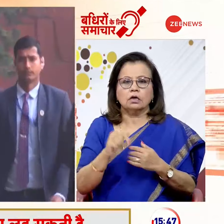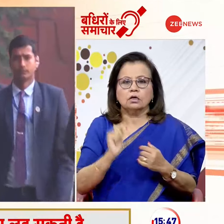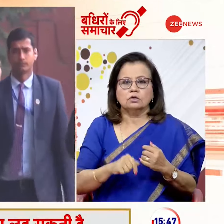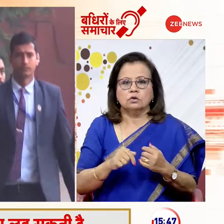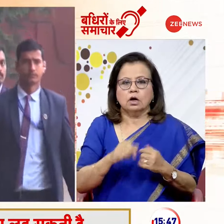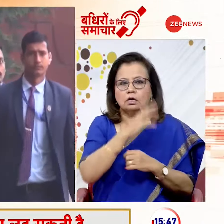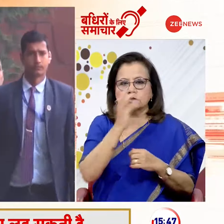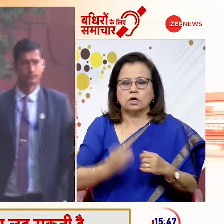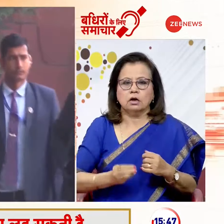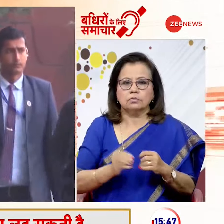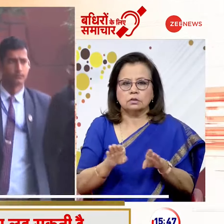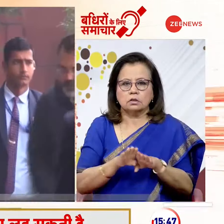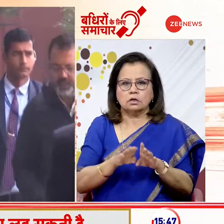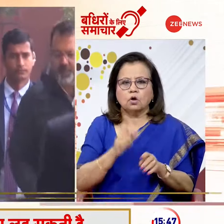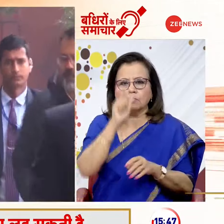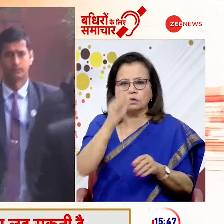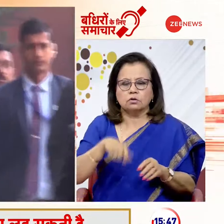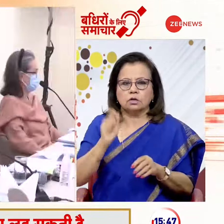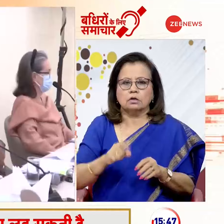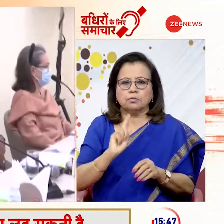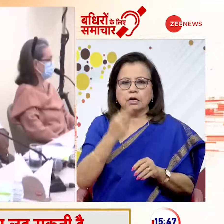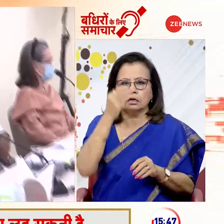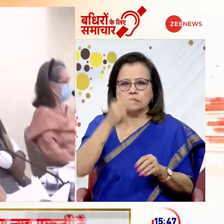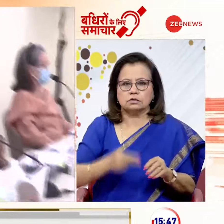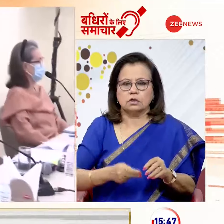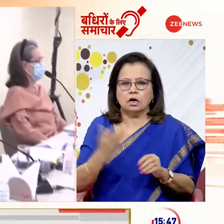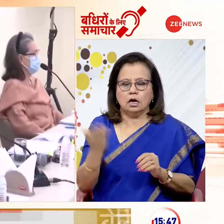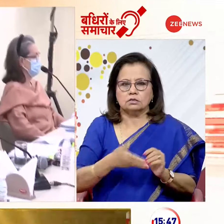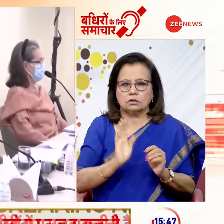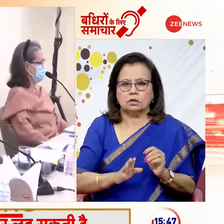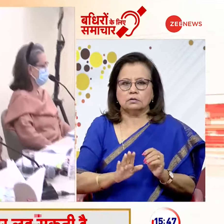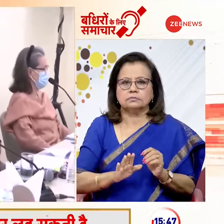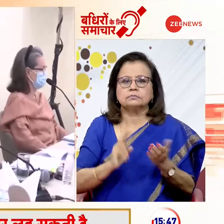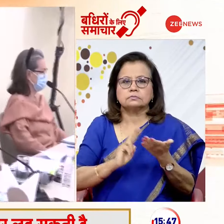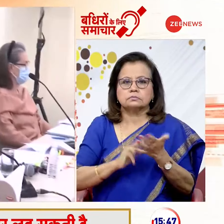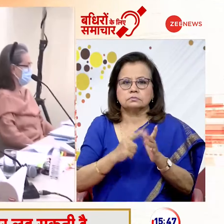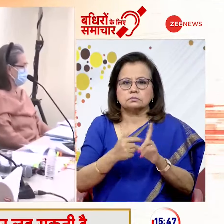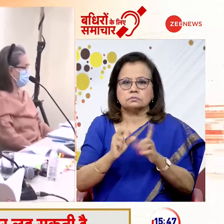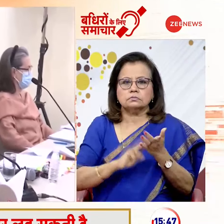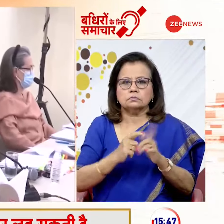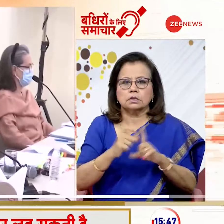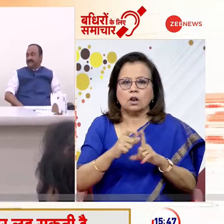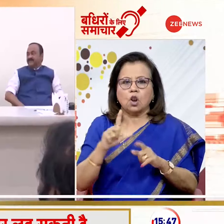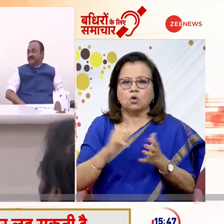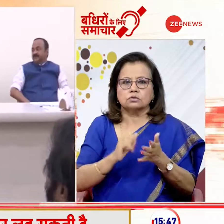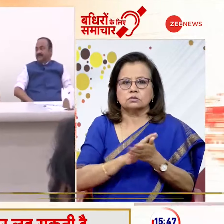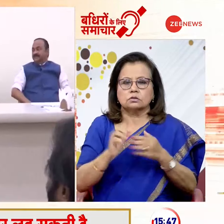तो आज शाम तक उम्मीदवारों की पहली लिस्ट आ सकती है वाइनाट लोगसभा सीट से